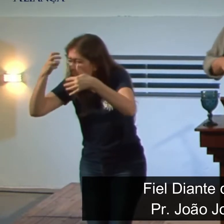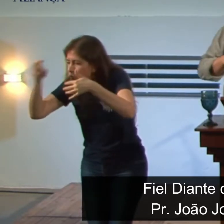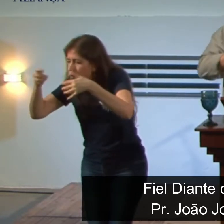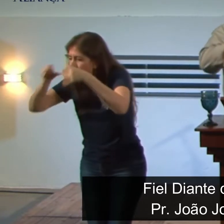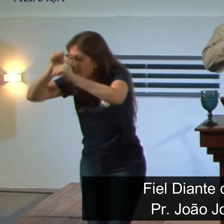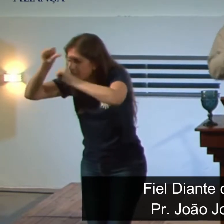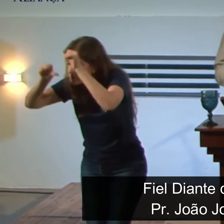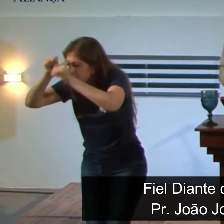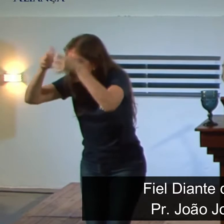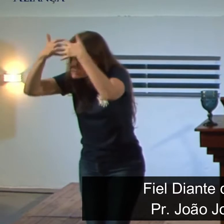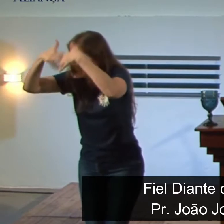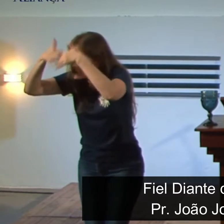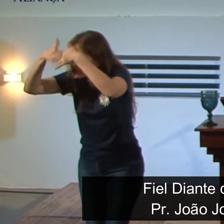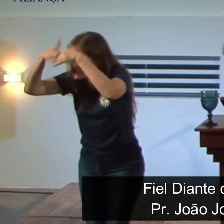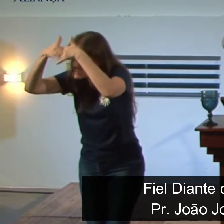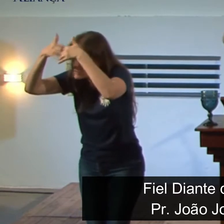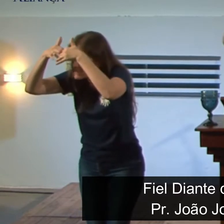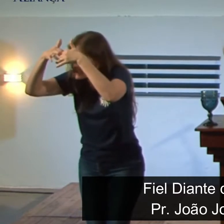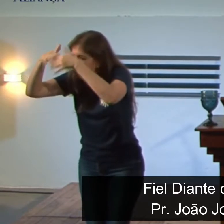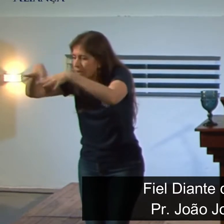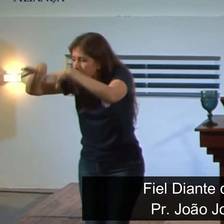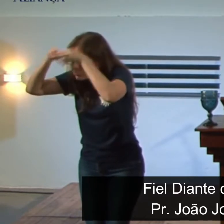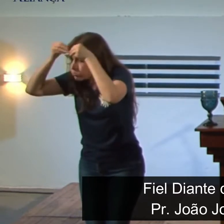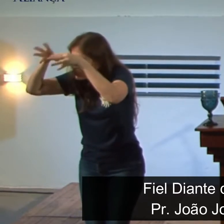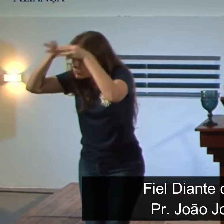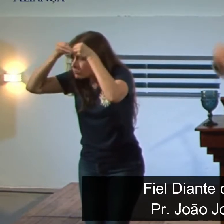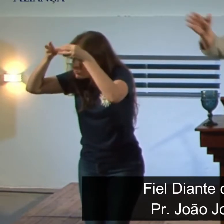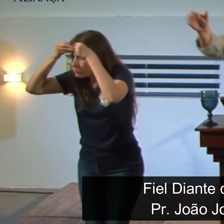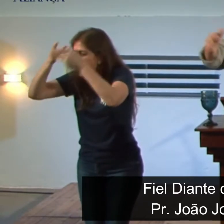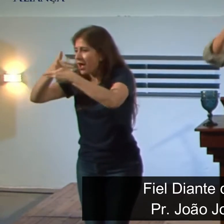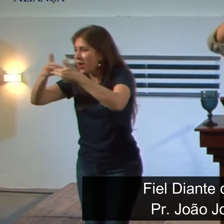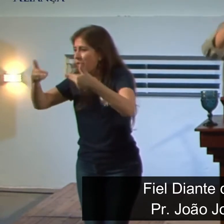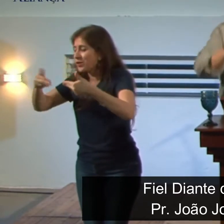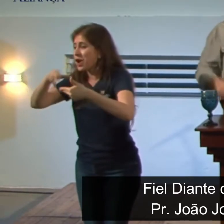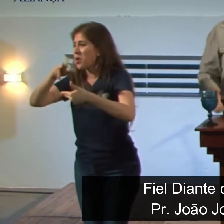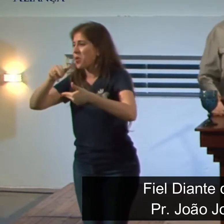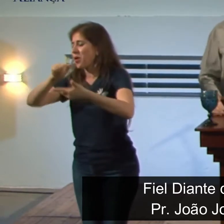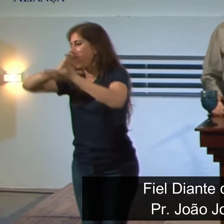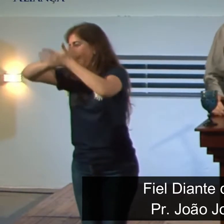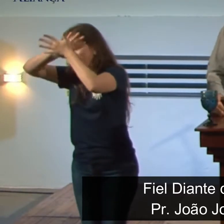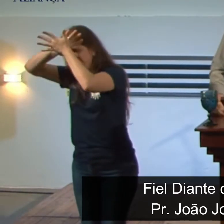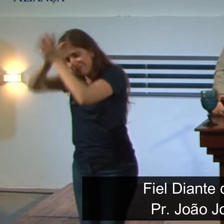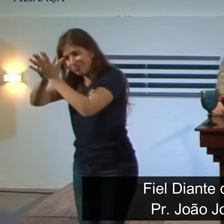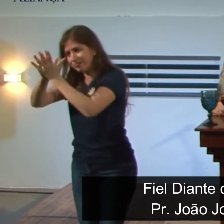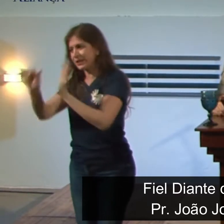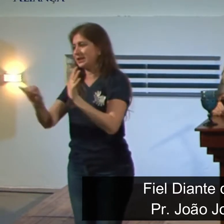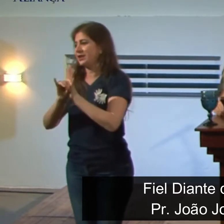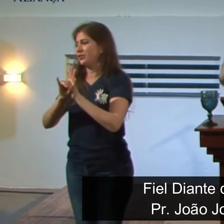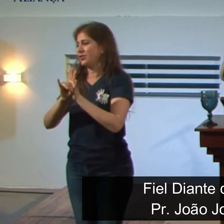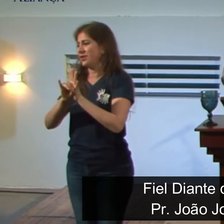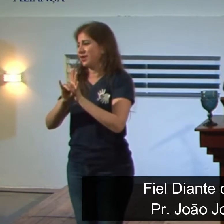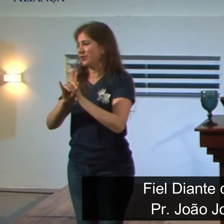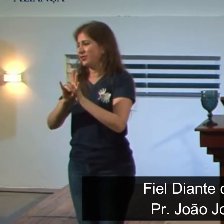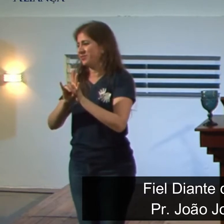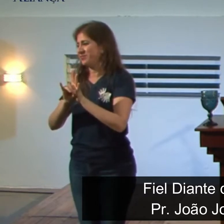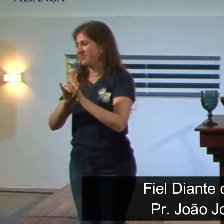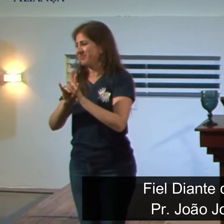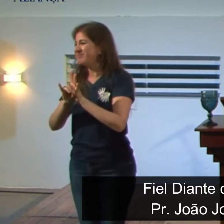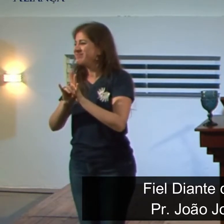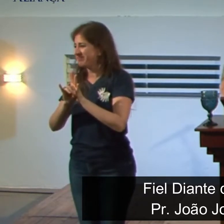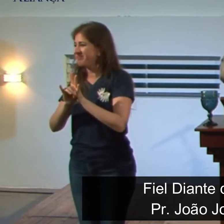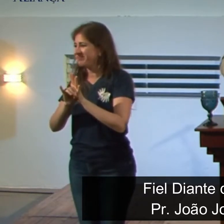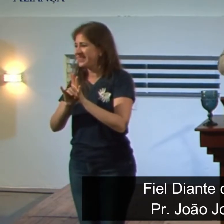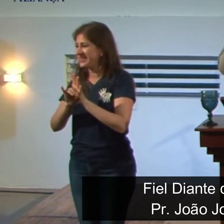esses jovens, tornando esses jovens caldeus, acabou, nunca mais vai se levantar uma nação com essa identidade. Então, esse era um dos